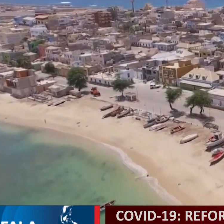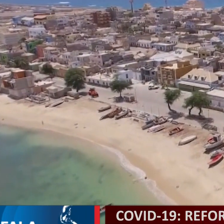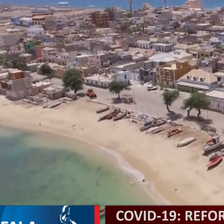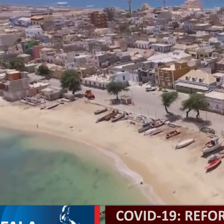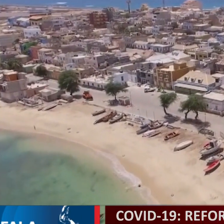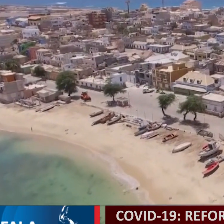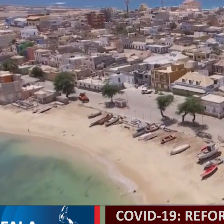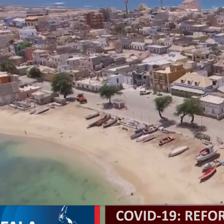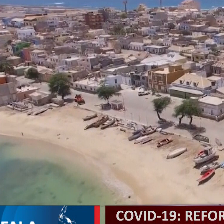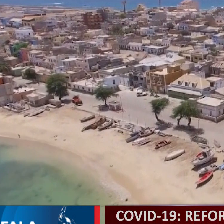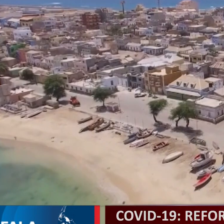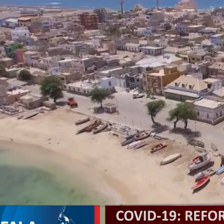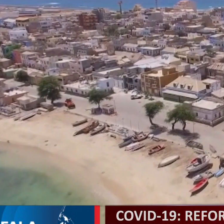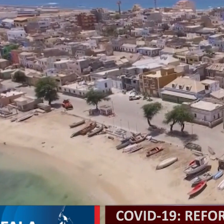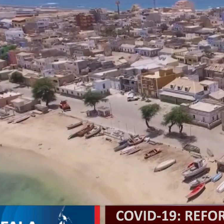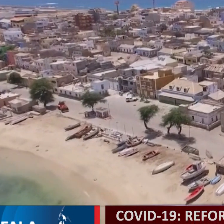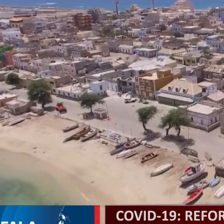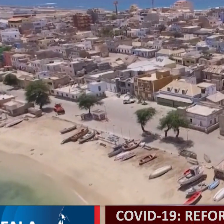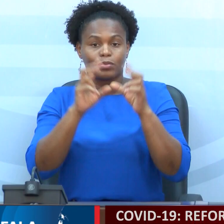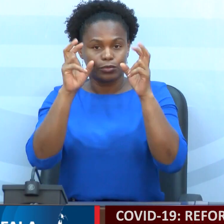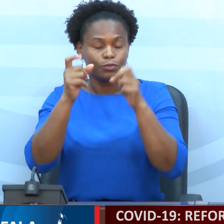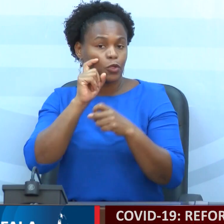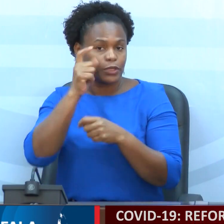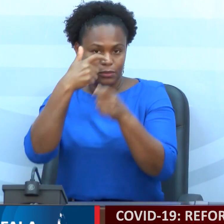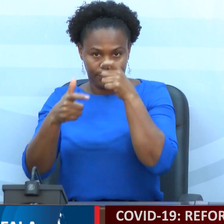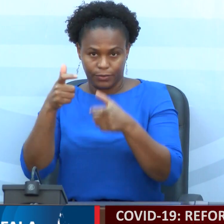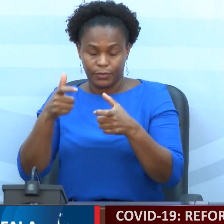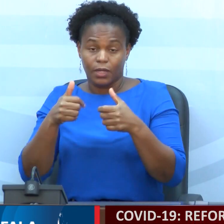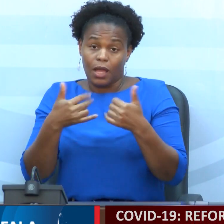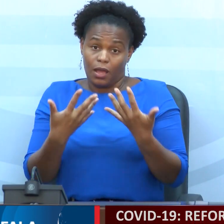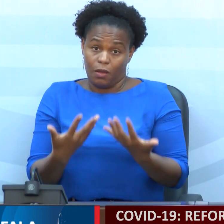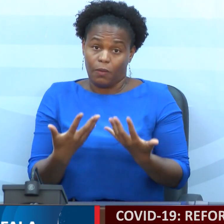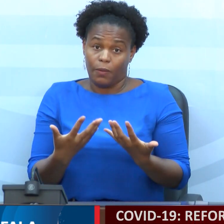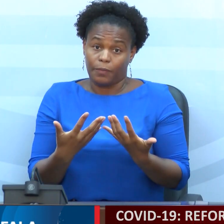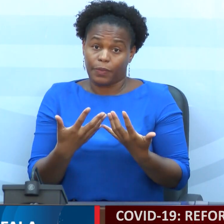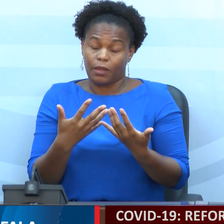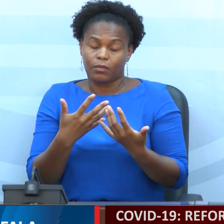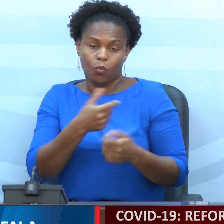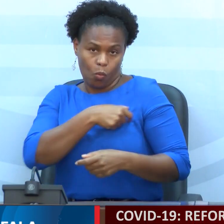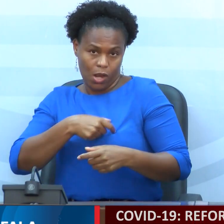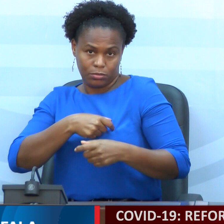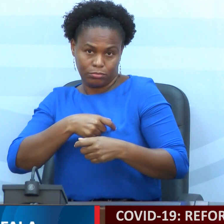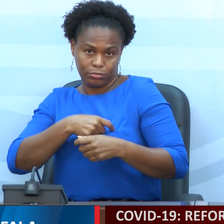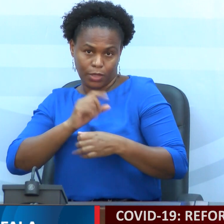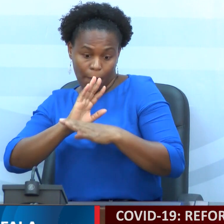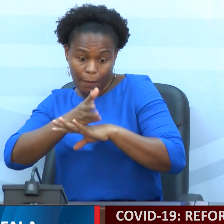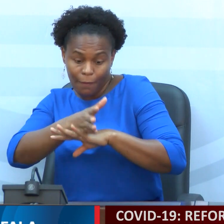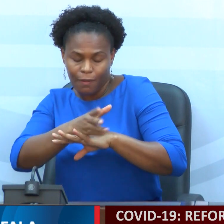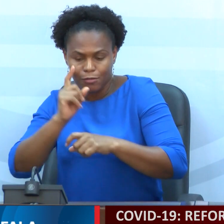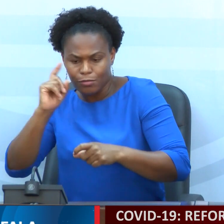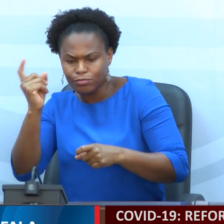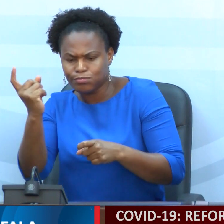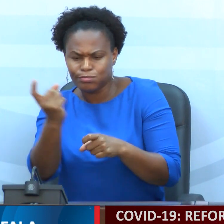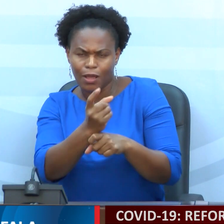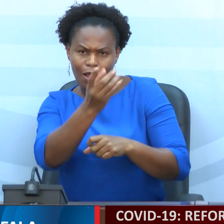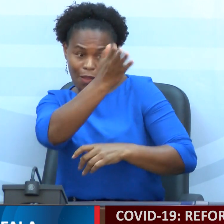a Guarda Costeira está a patrulhar toda a costa marítima. A Guarda Costeira tem estado a fazer o patrulhamento da costa da